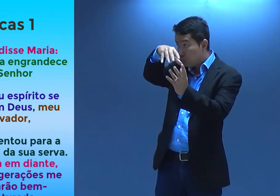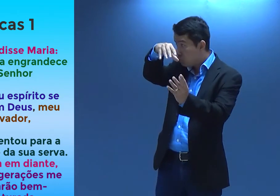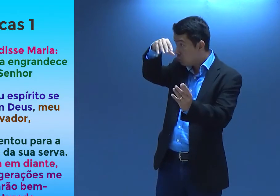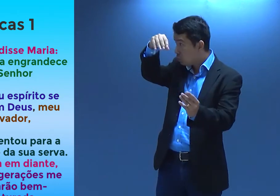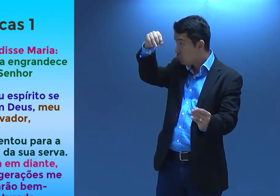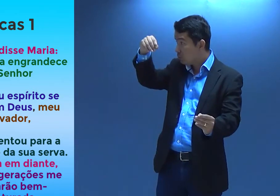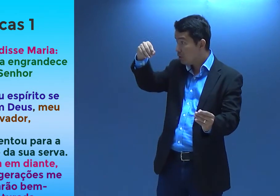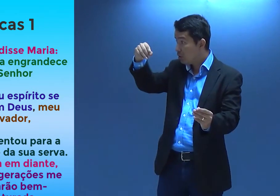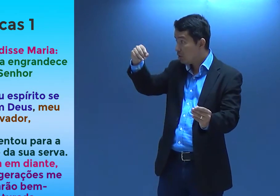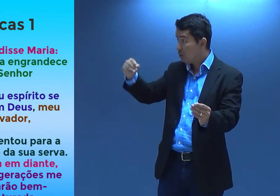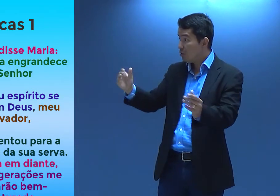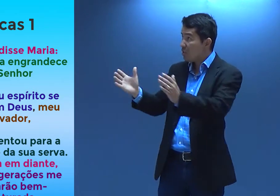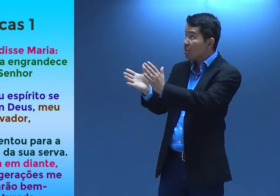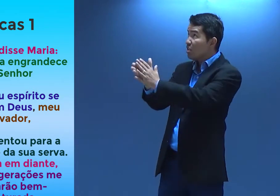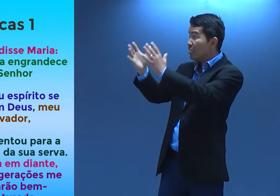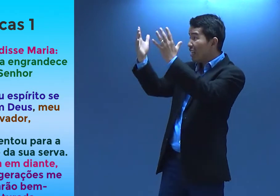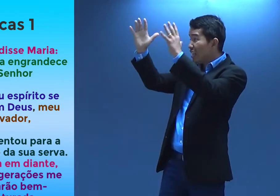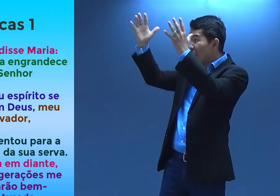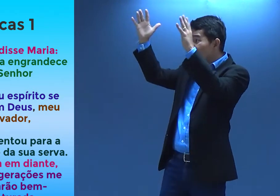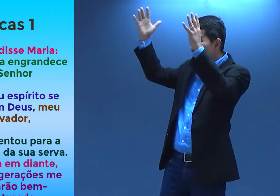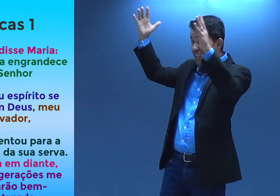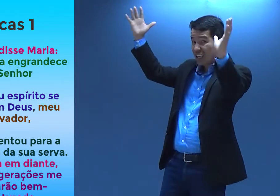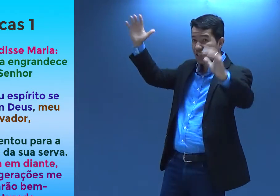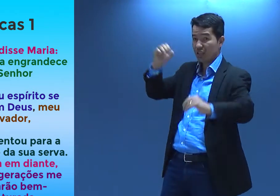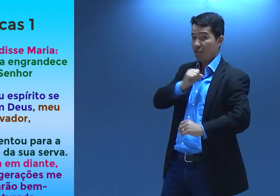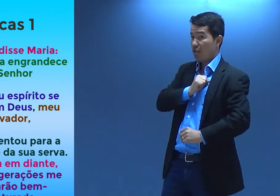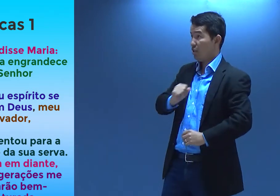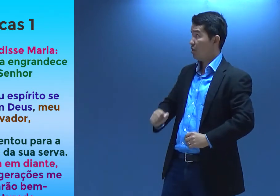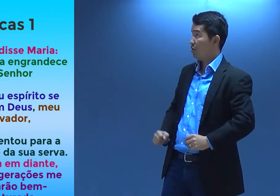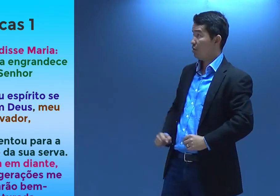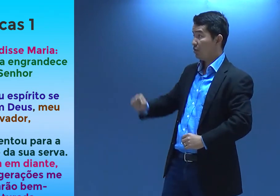engrandece ao Senhor.